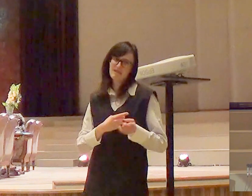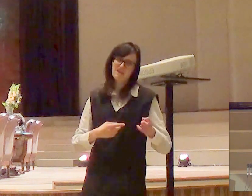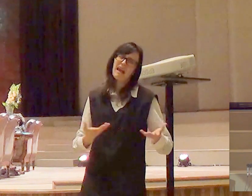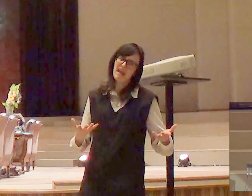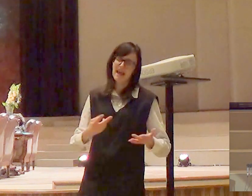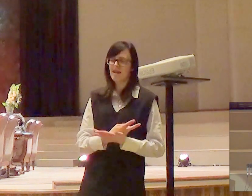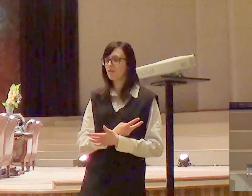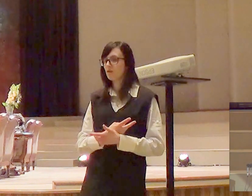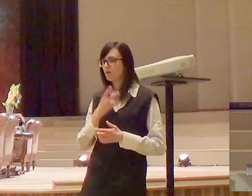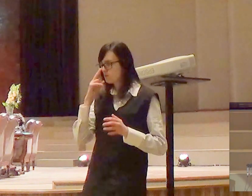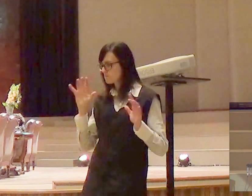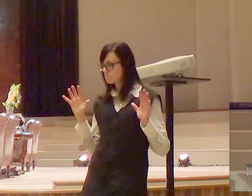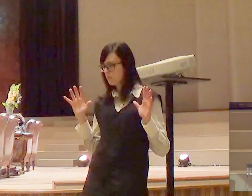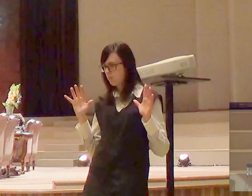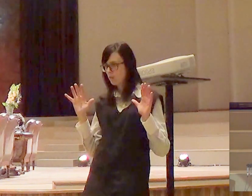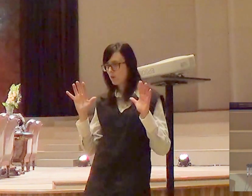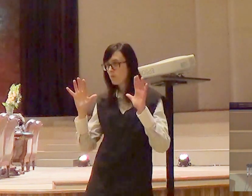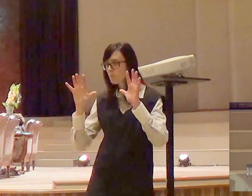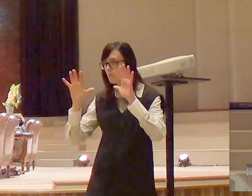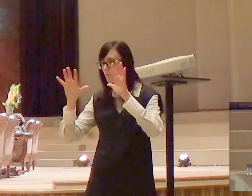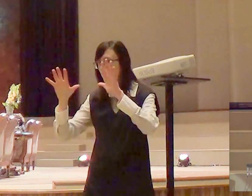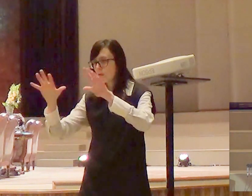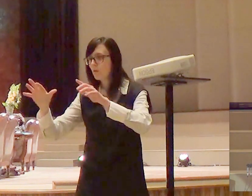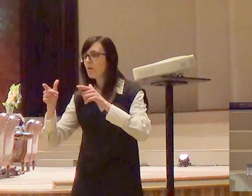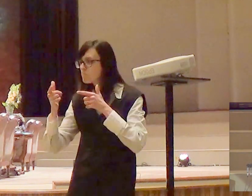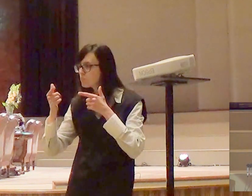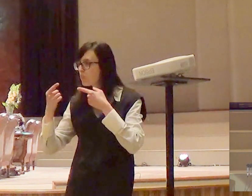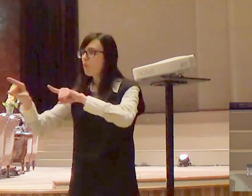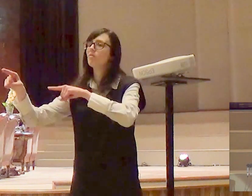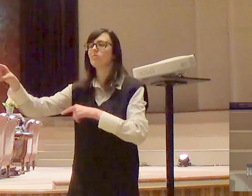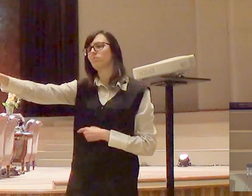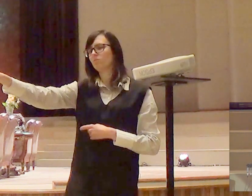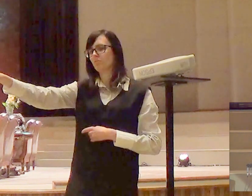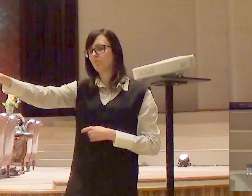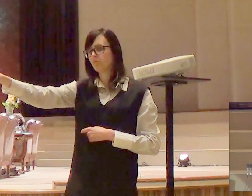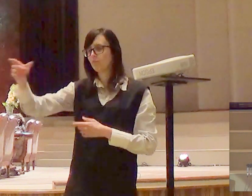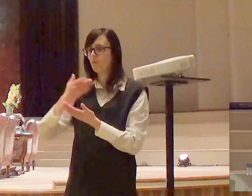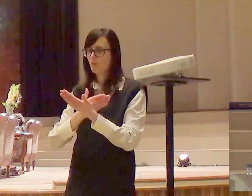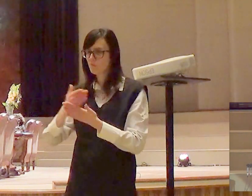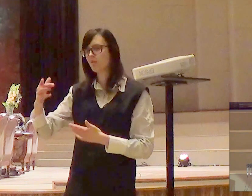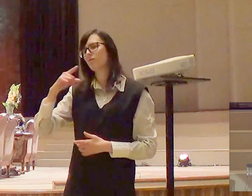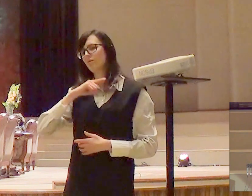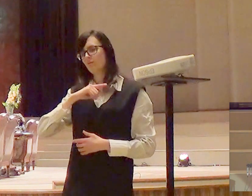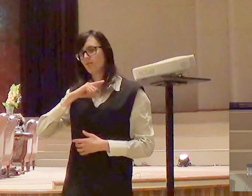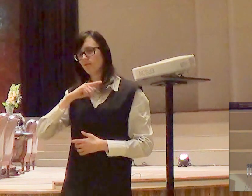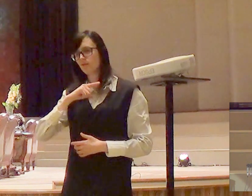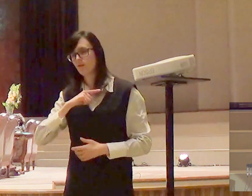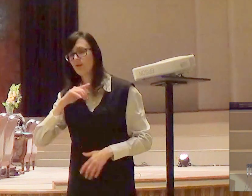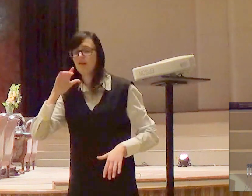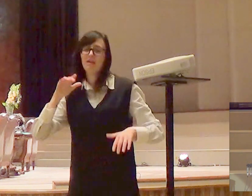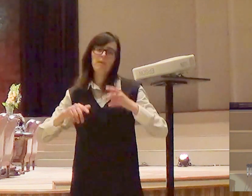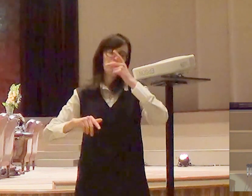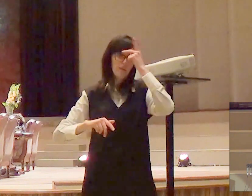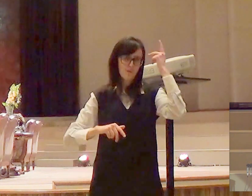confrontar ou de me colocar na posição de confronto com pessoas, com